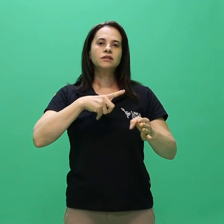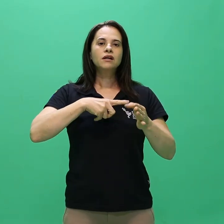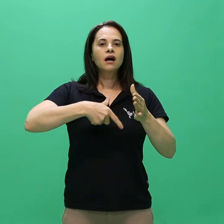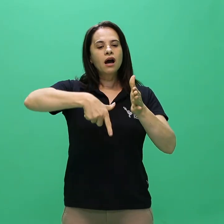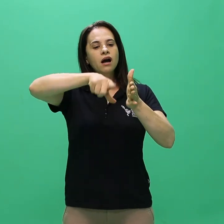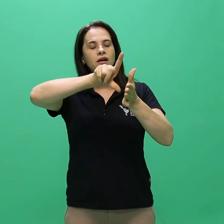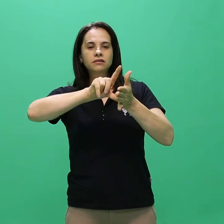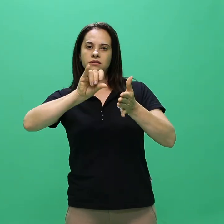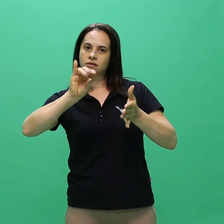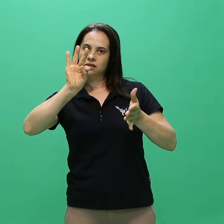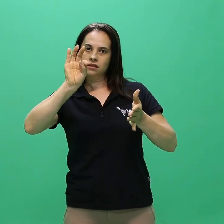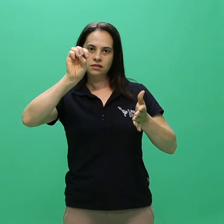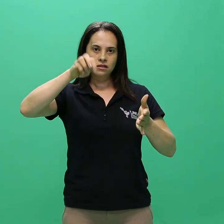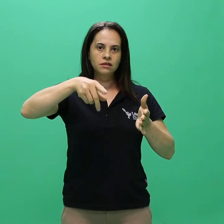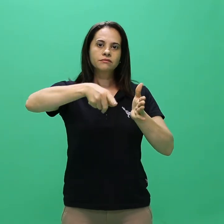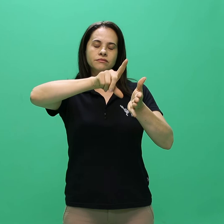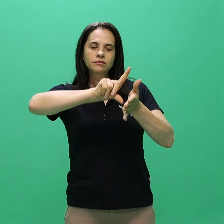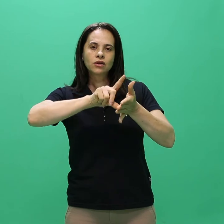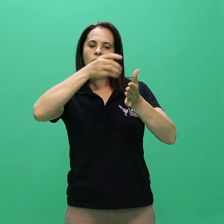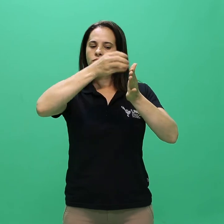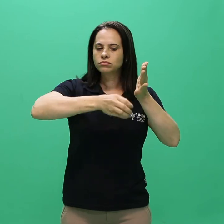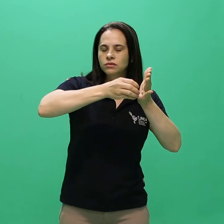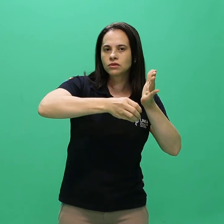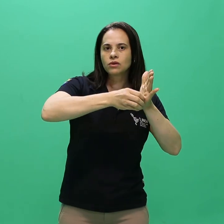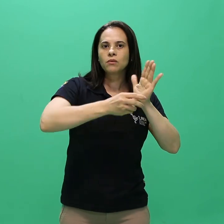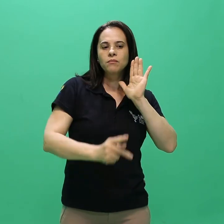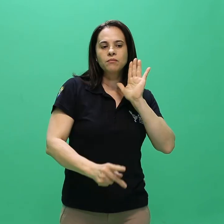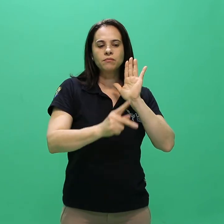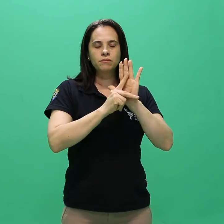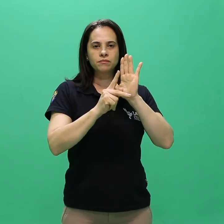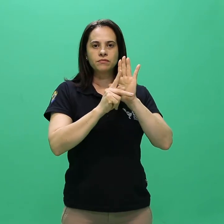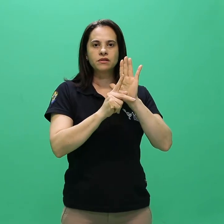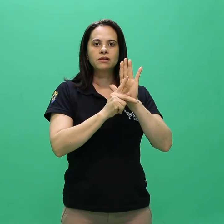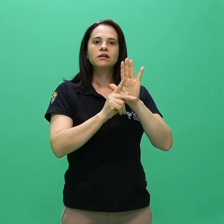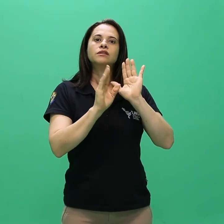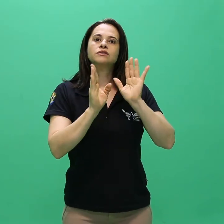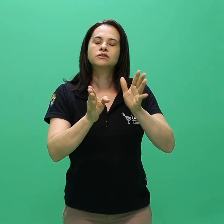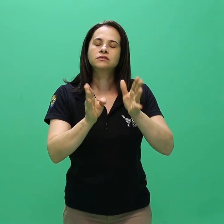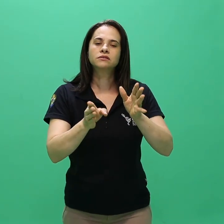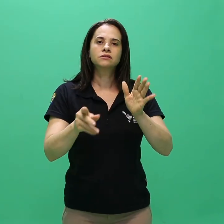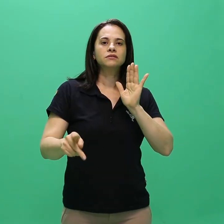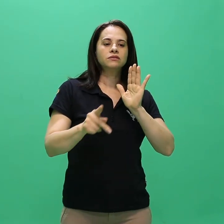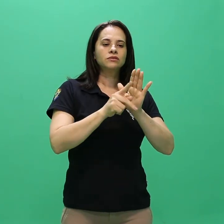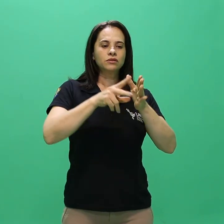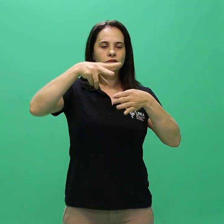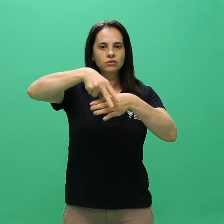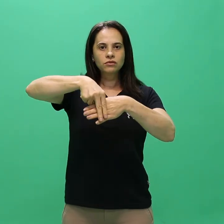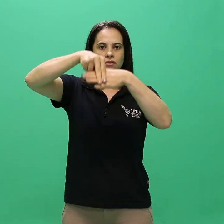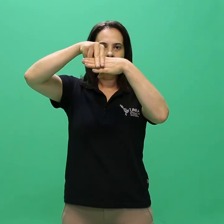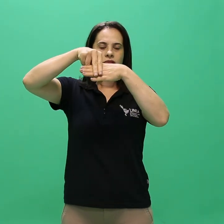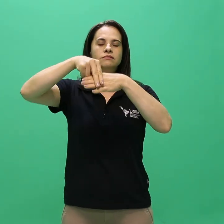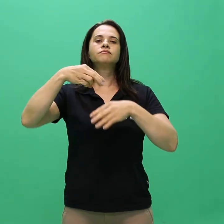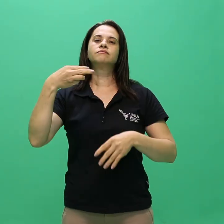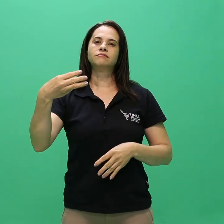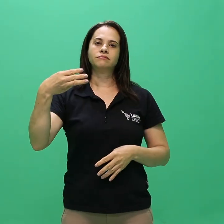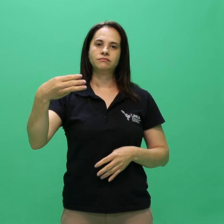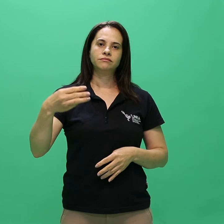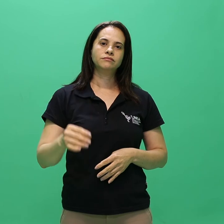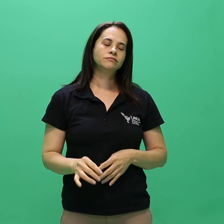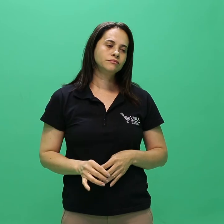conteúdo programático está elencado no anexo 3. 6.5.3.